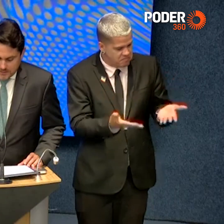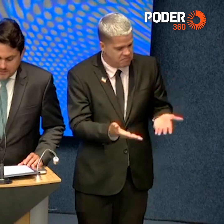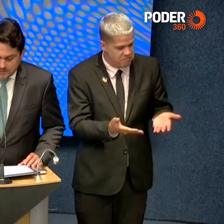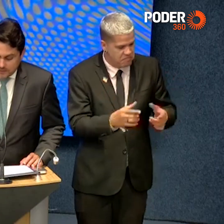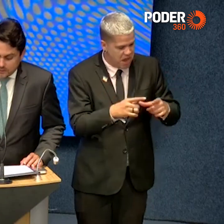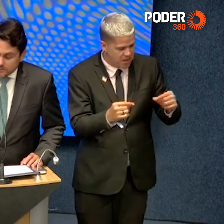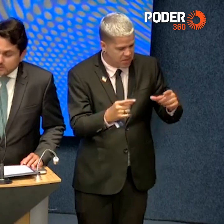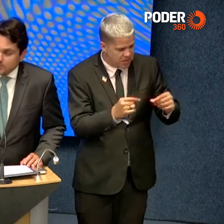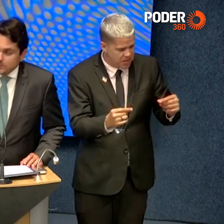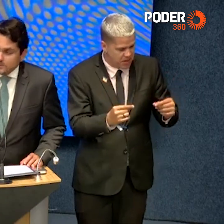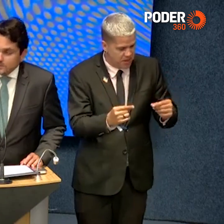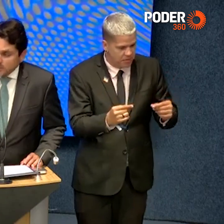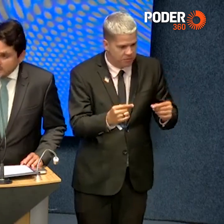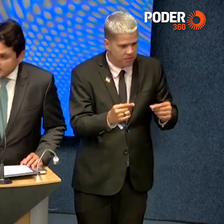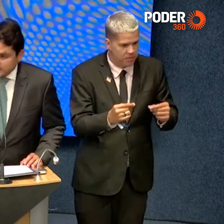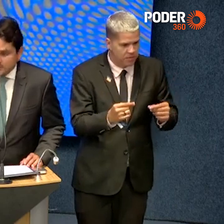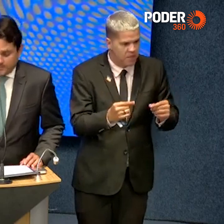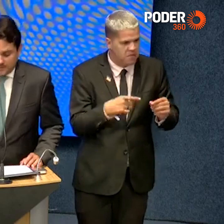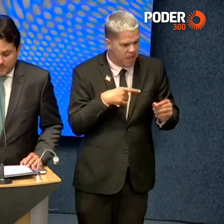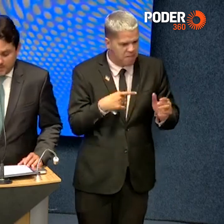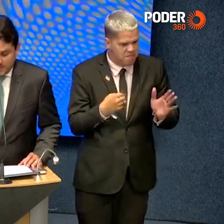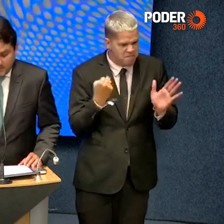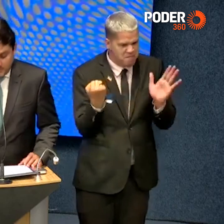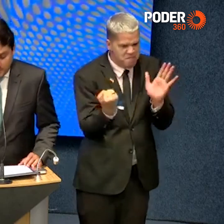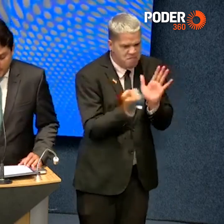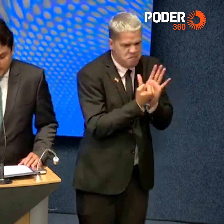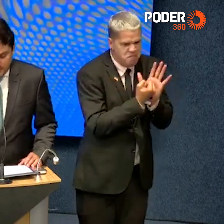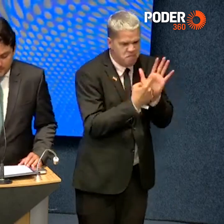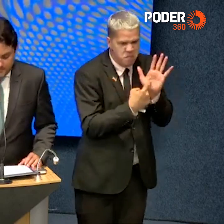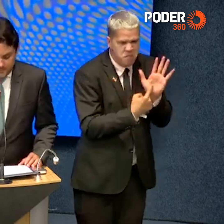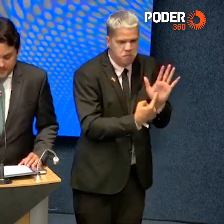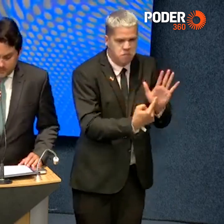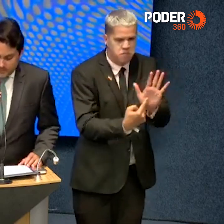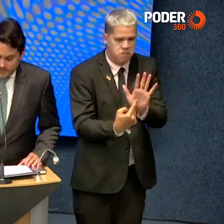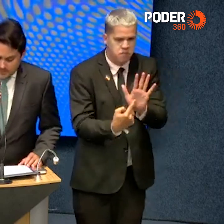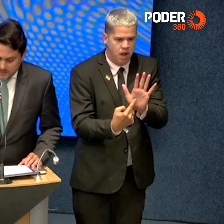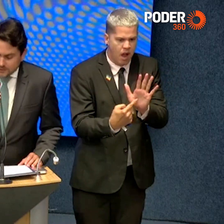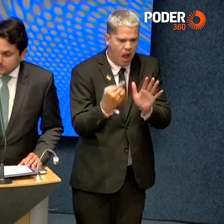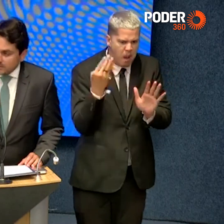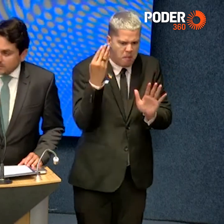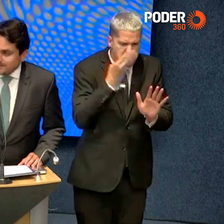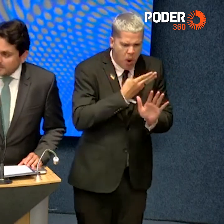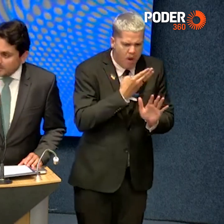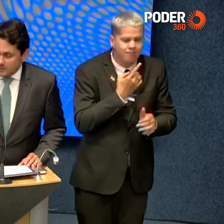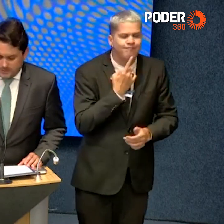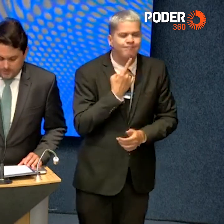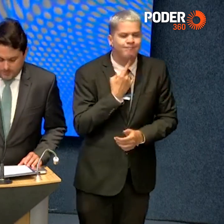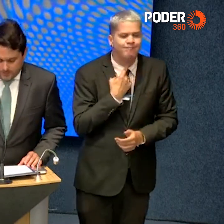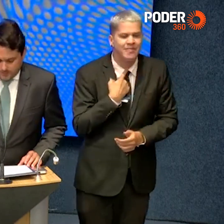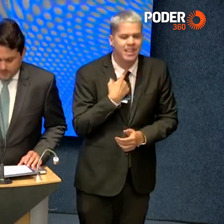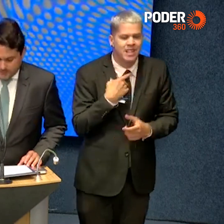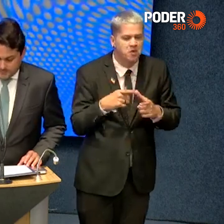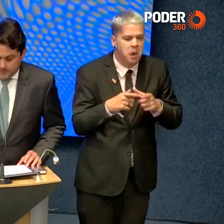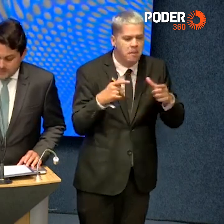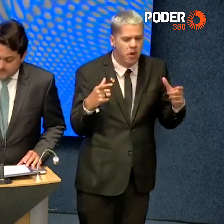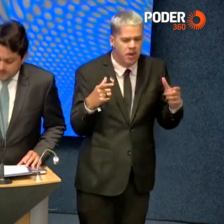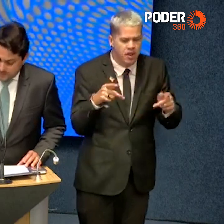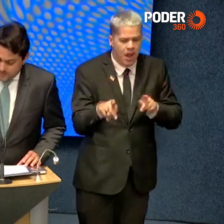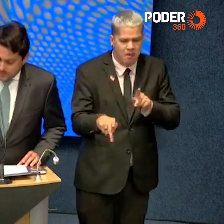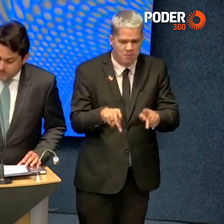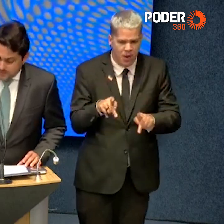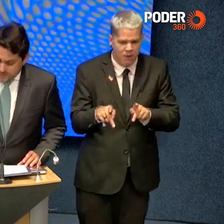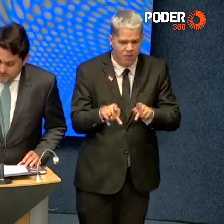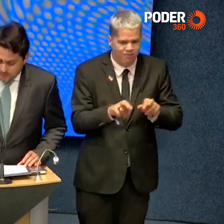Brasília trouxe muito simbolismo e a prova e o desejo da maioria do povo, a